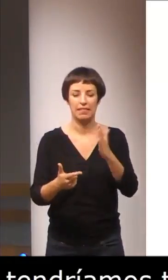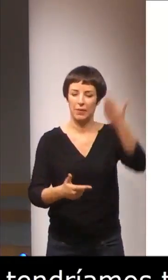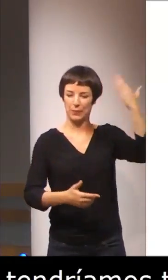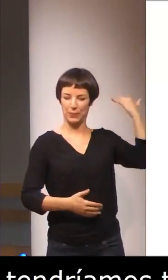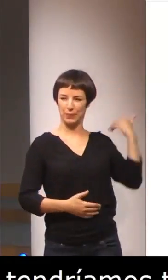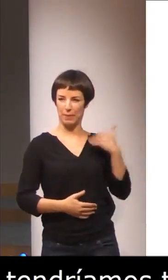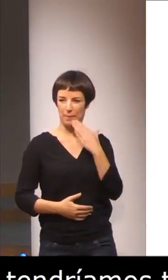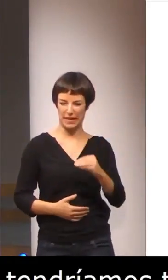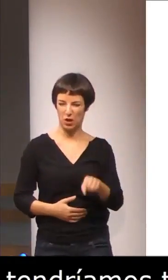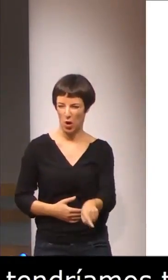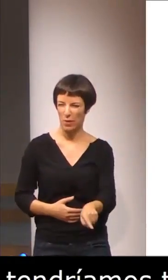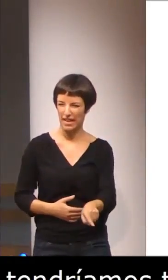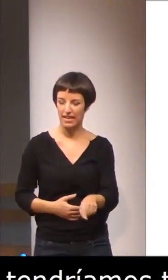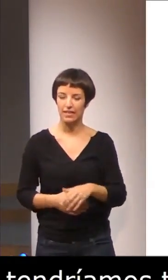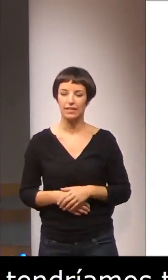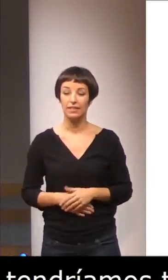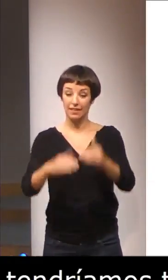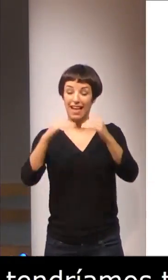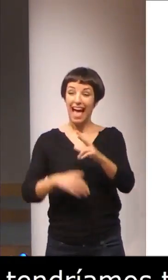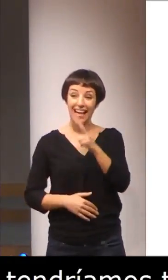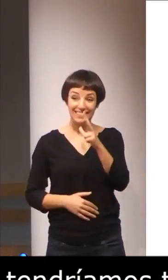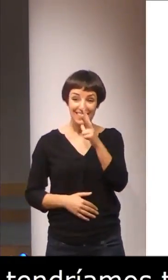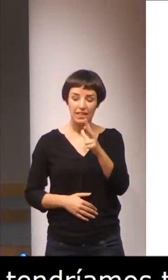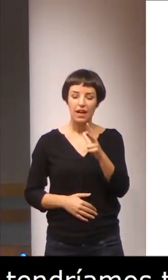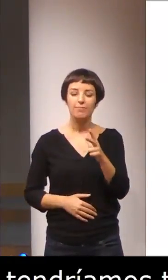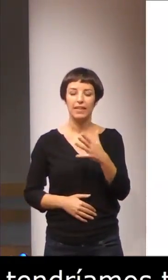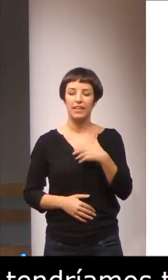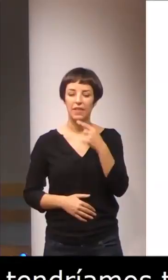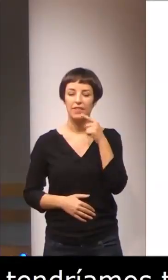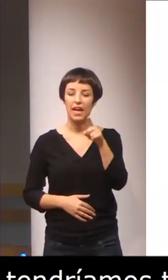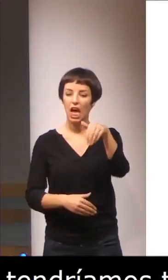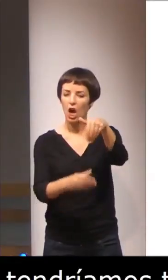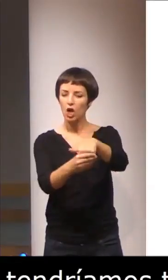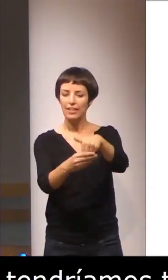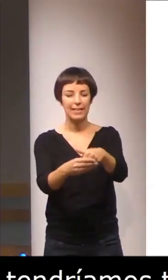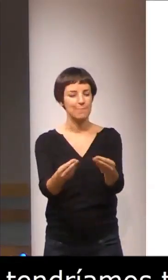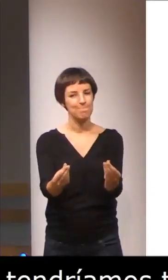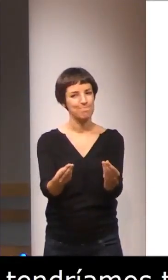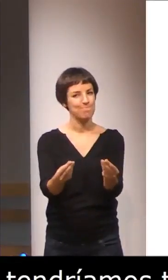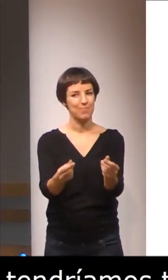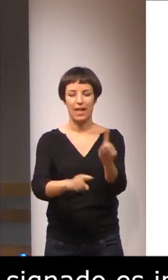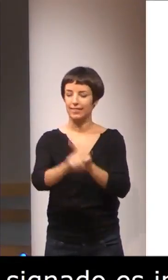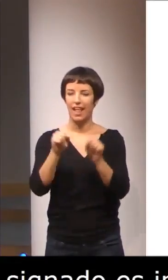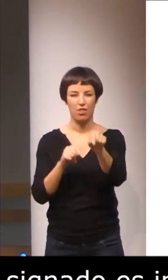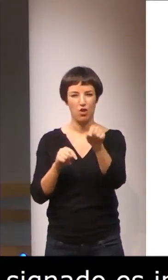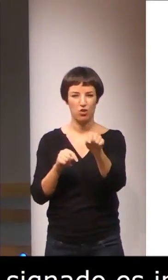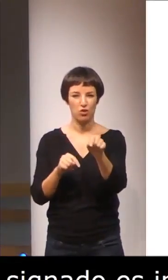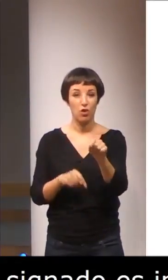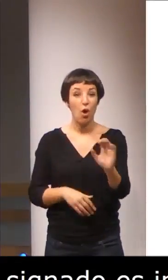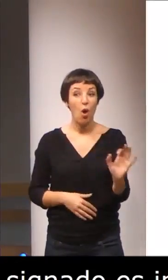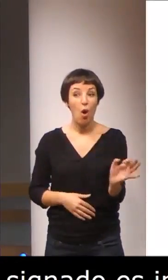H en el caso que la dimensión afectada esté relacionada con el contenido y si corresponde